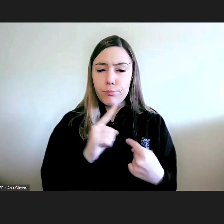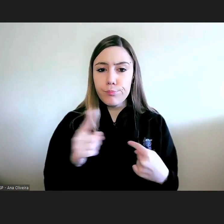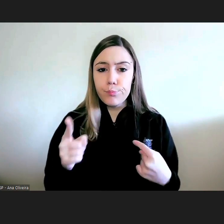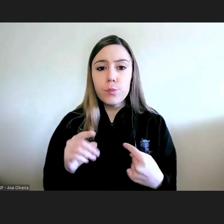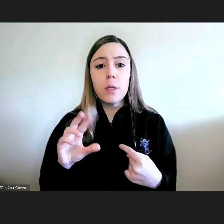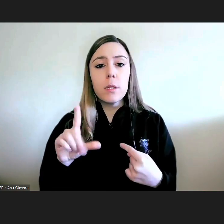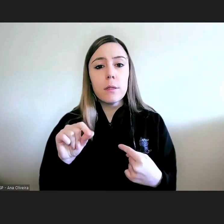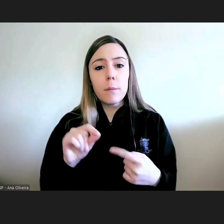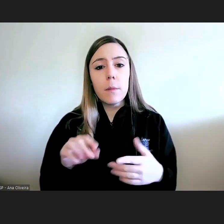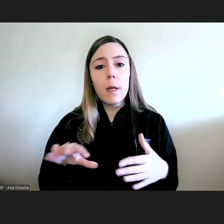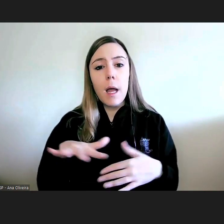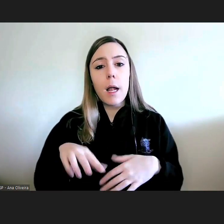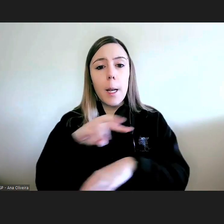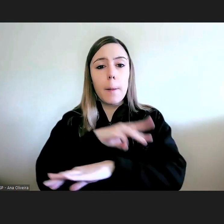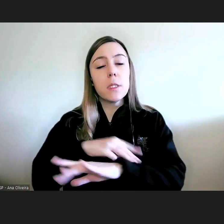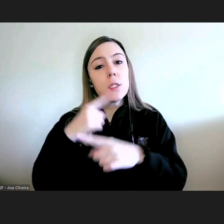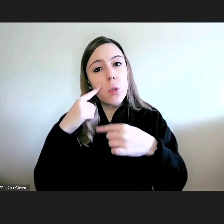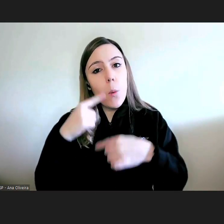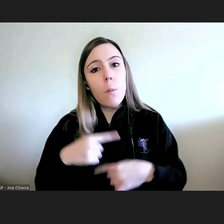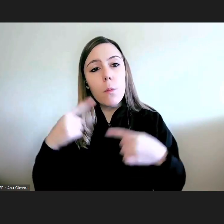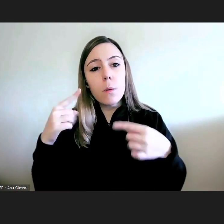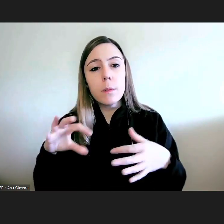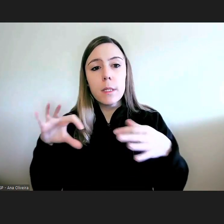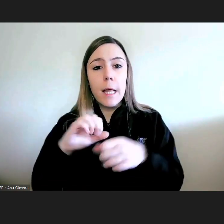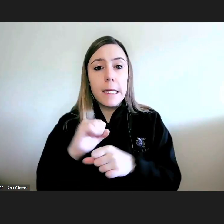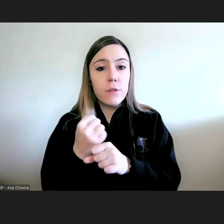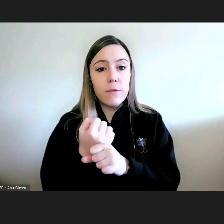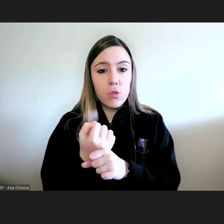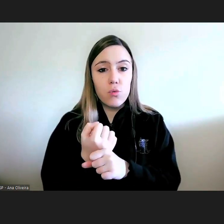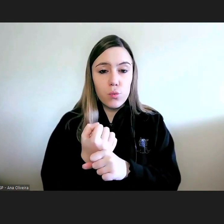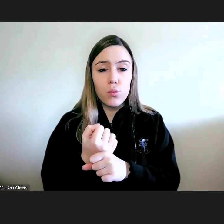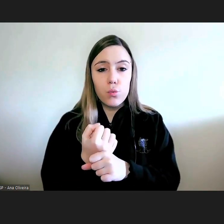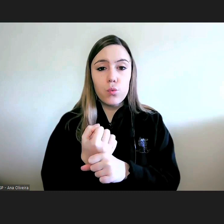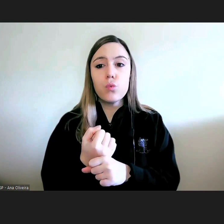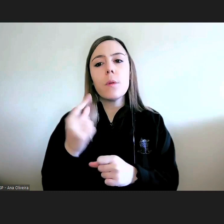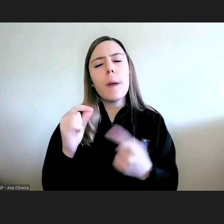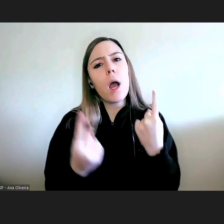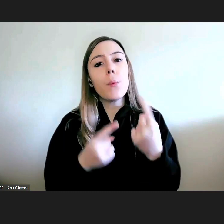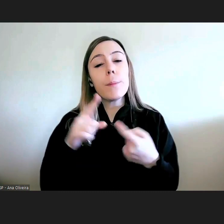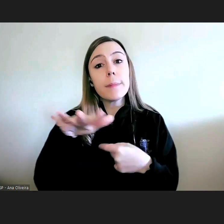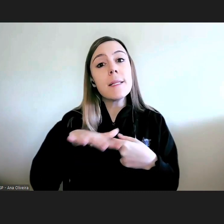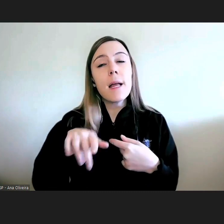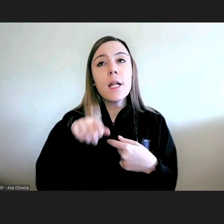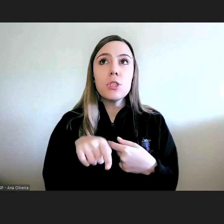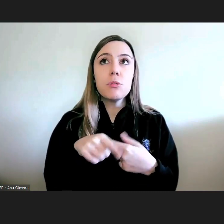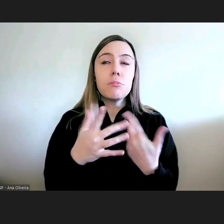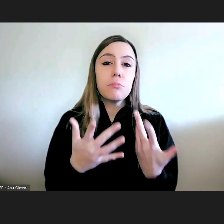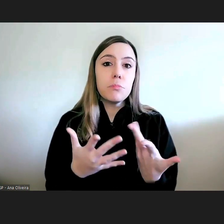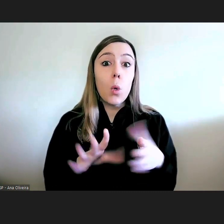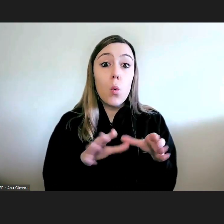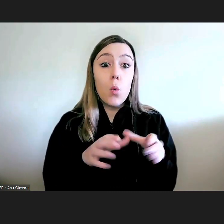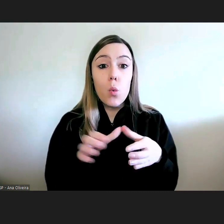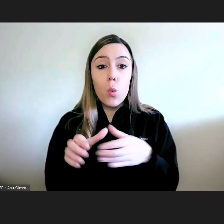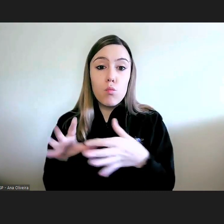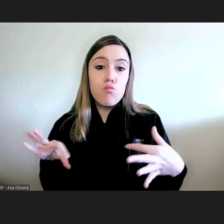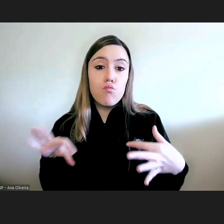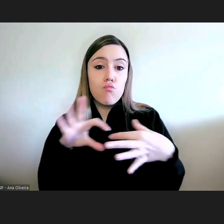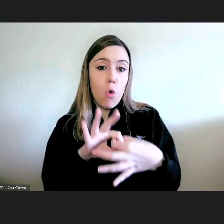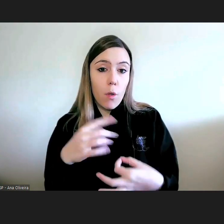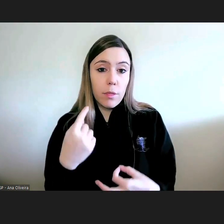pública de prestação e em algumas vertentes em que estes grupos se cruzam